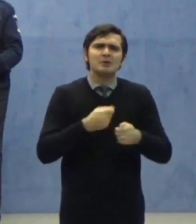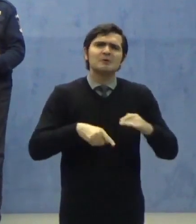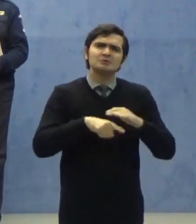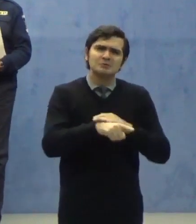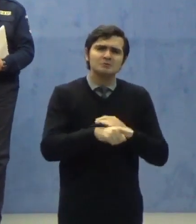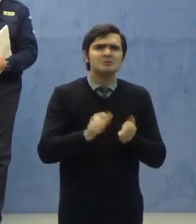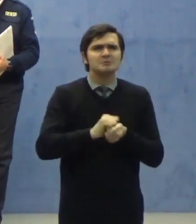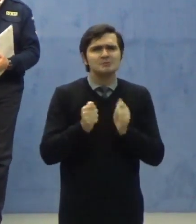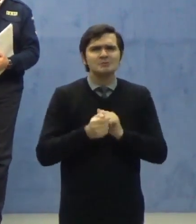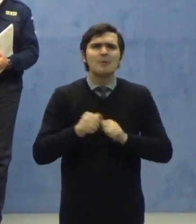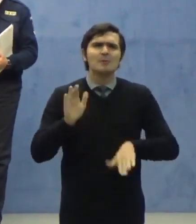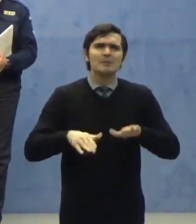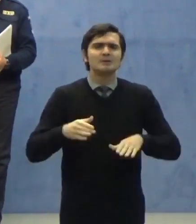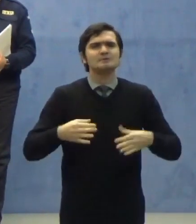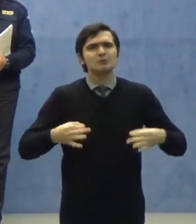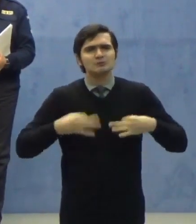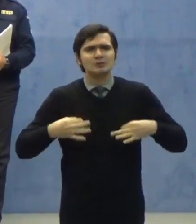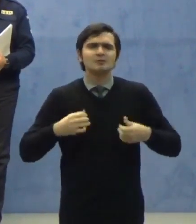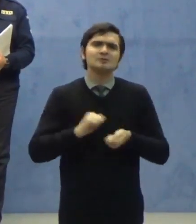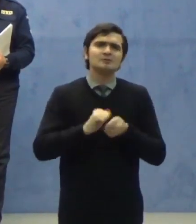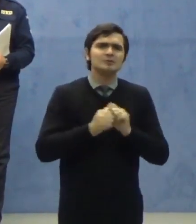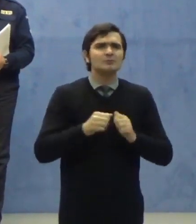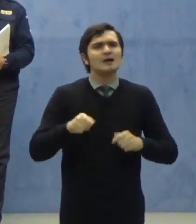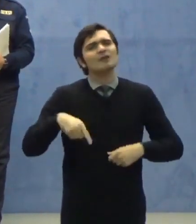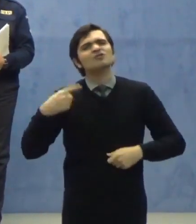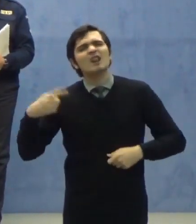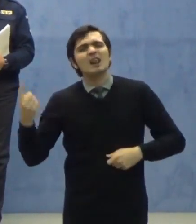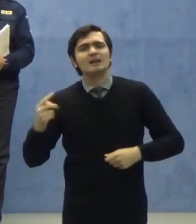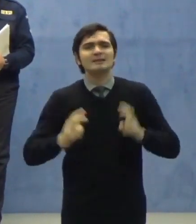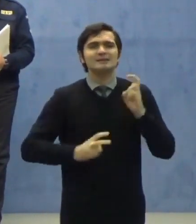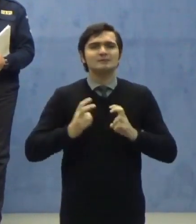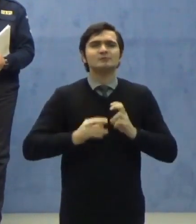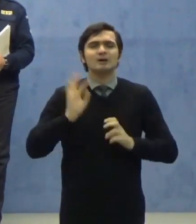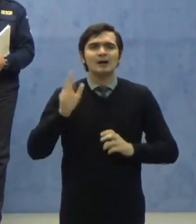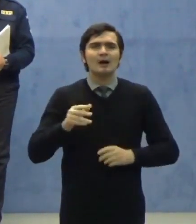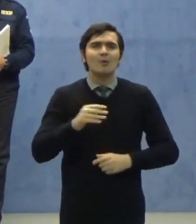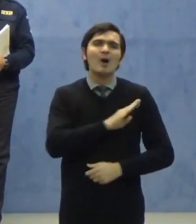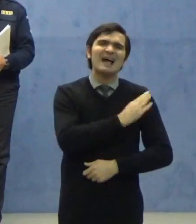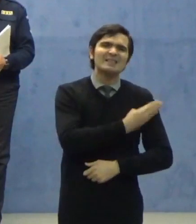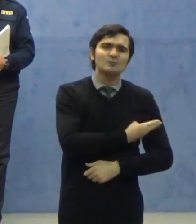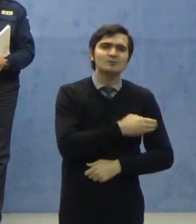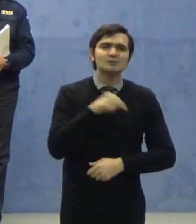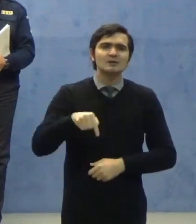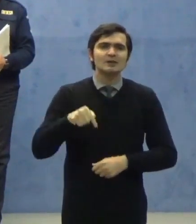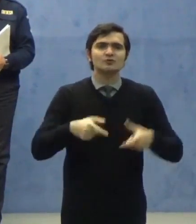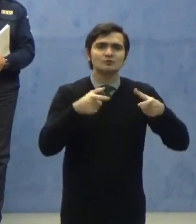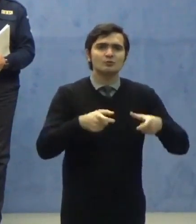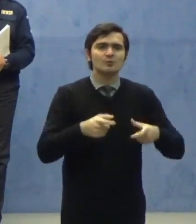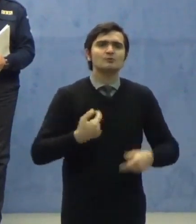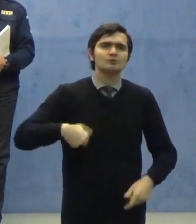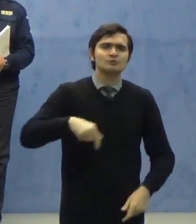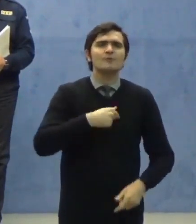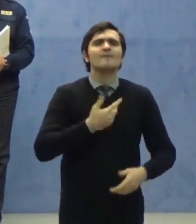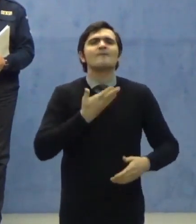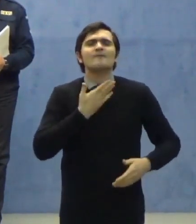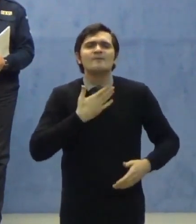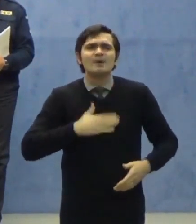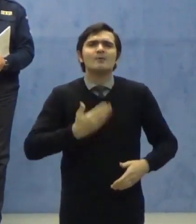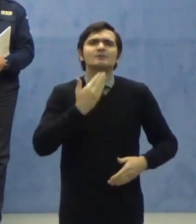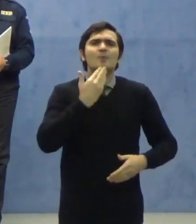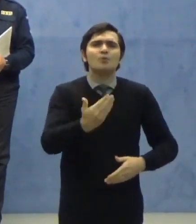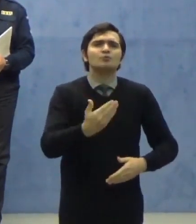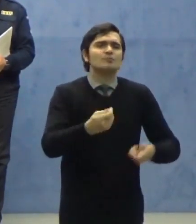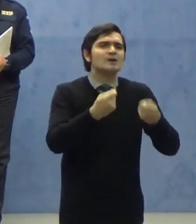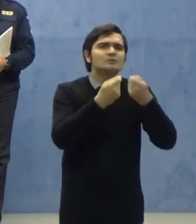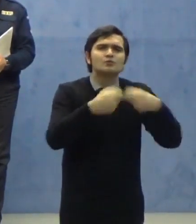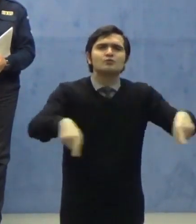Sănătății și ale celorlalte instituții cu atribuții în domeniu. Vreau să vă mulțumesc tuturor celor care